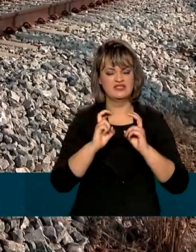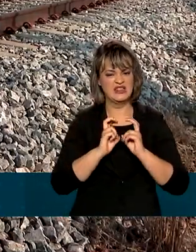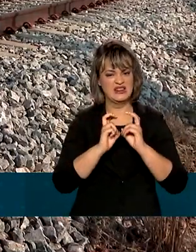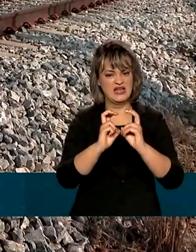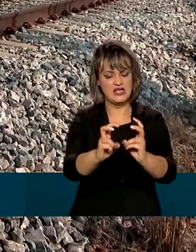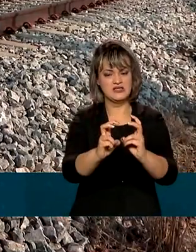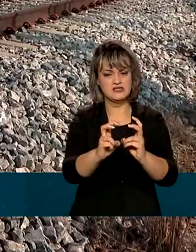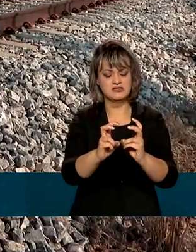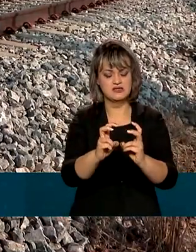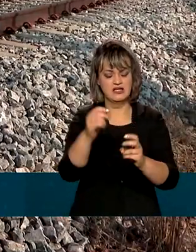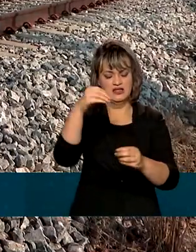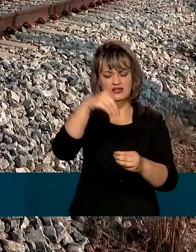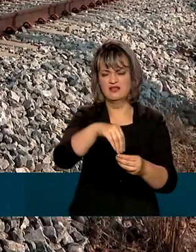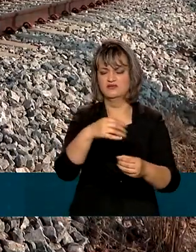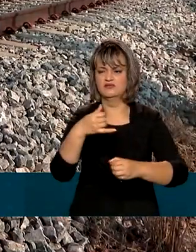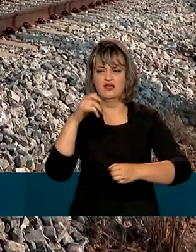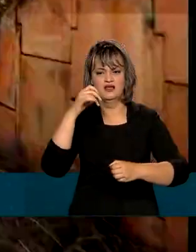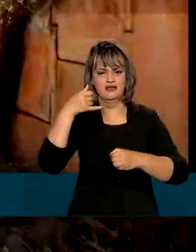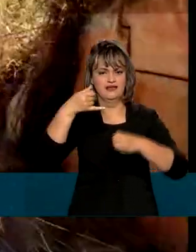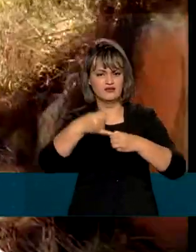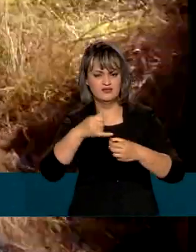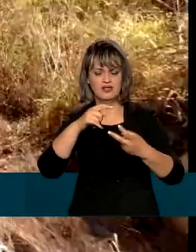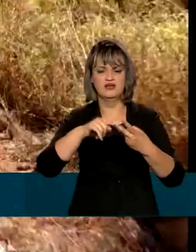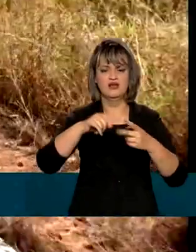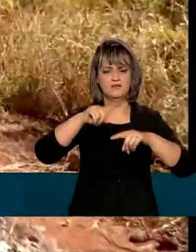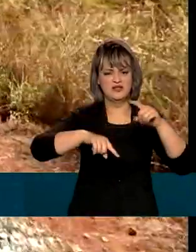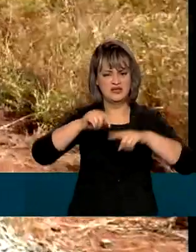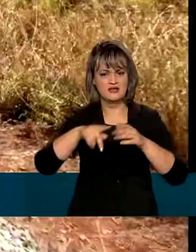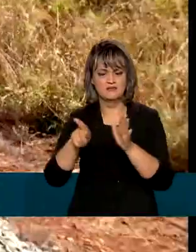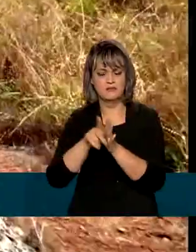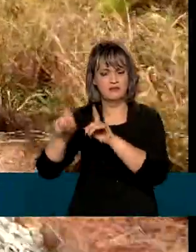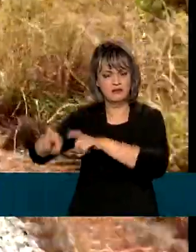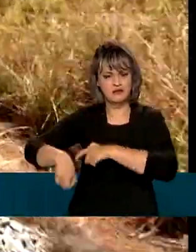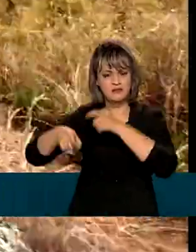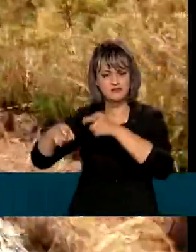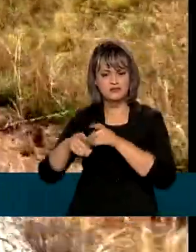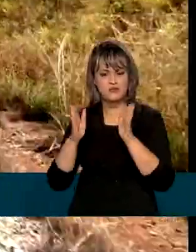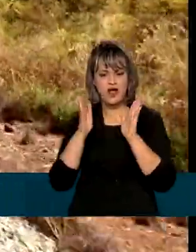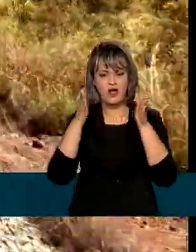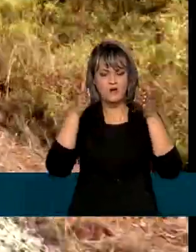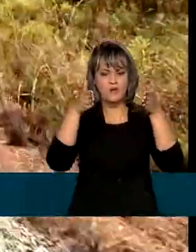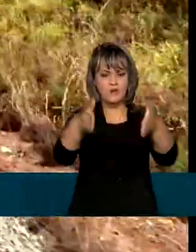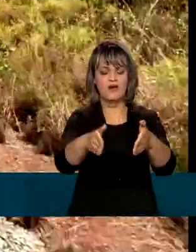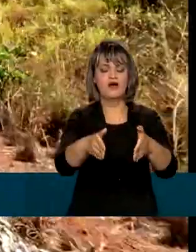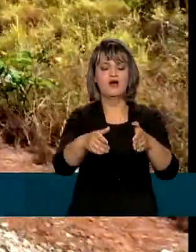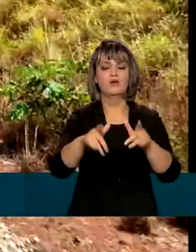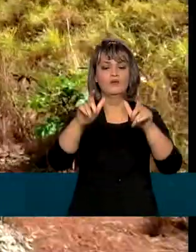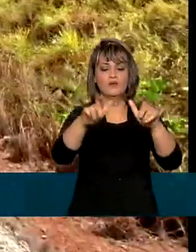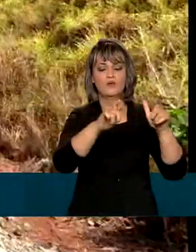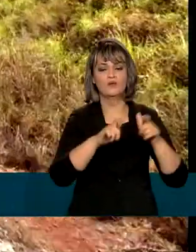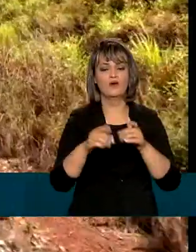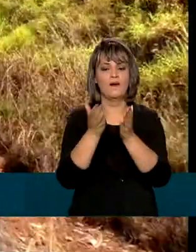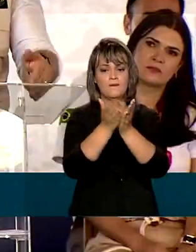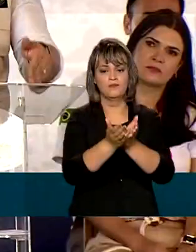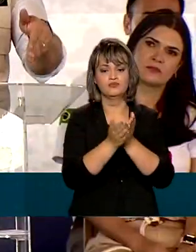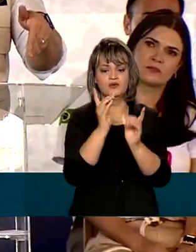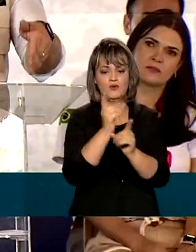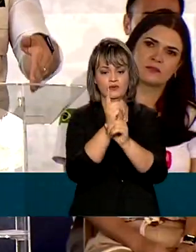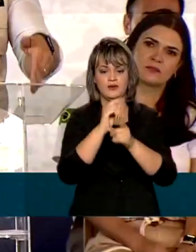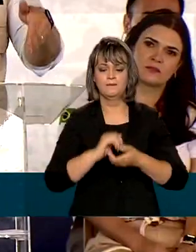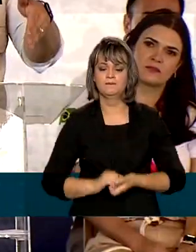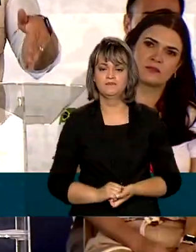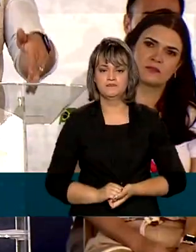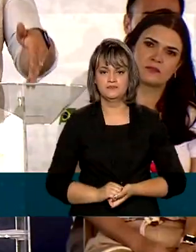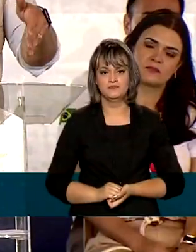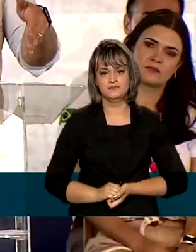de carga com combustíveis, fertilizantes, produtos agrícolas, com destino aos principais portos do país. A gente